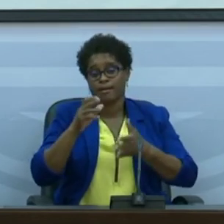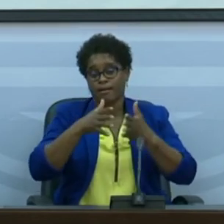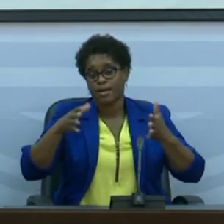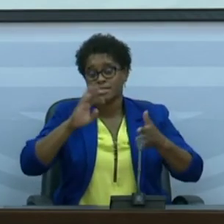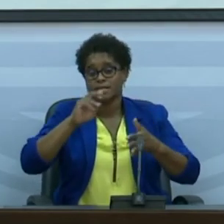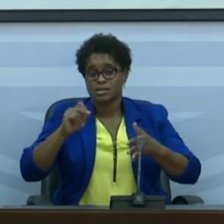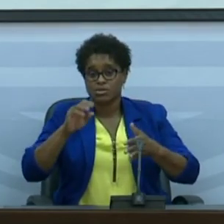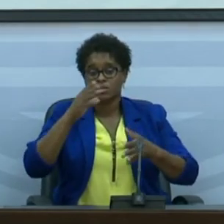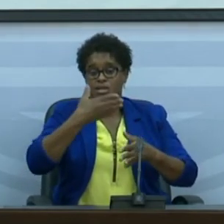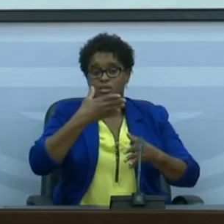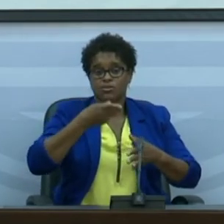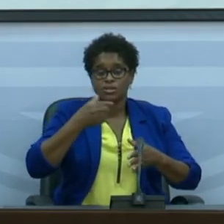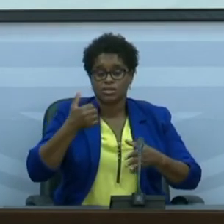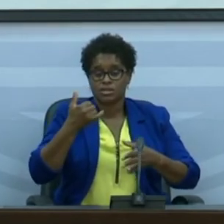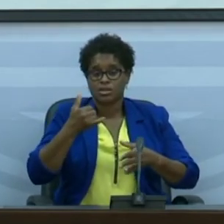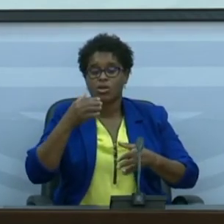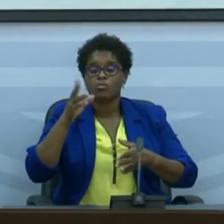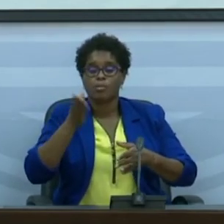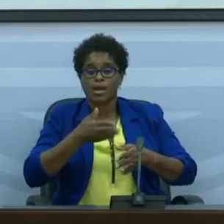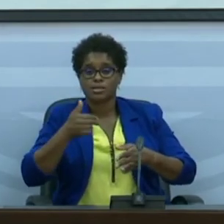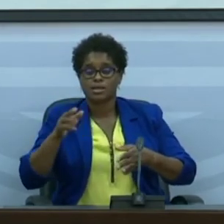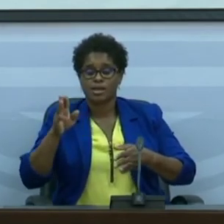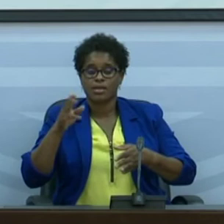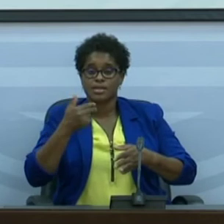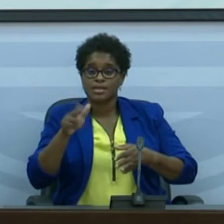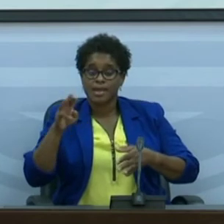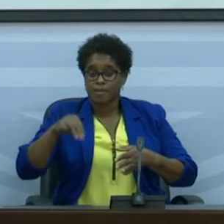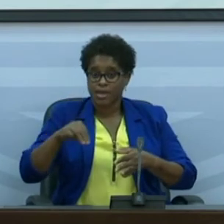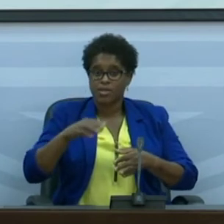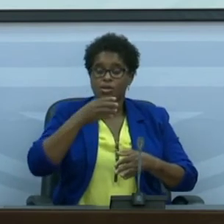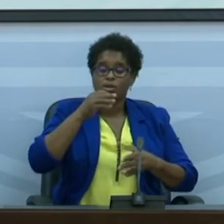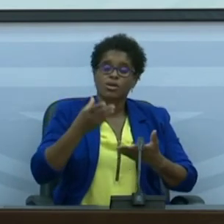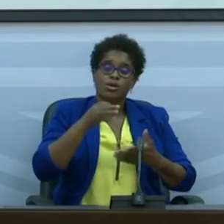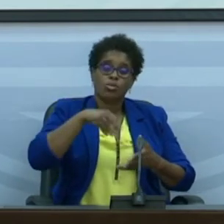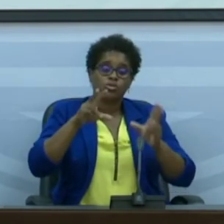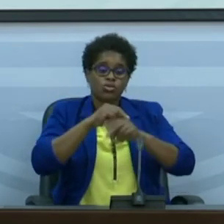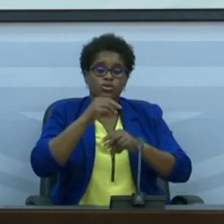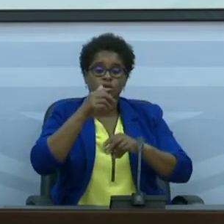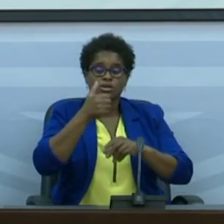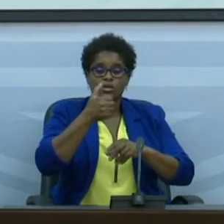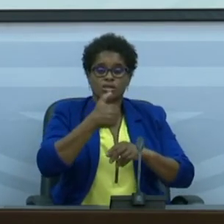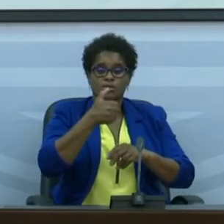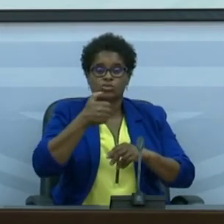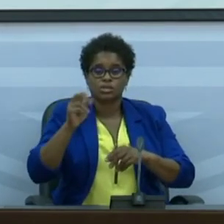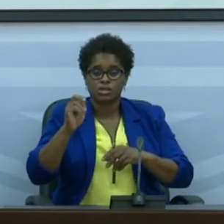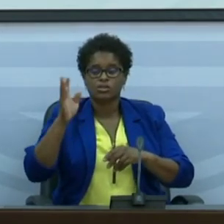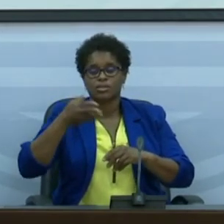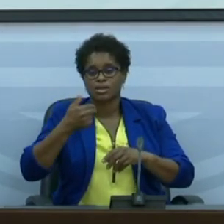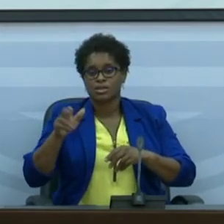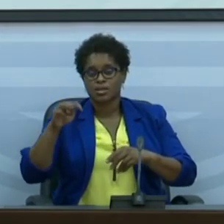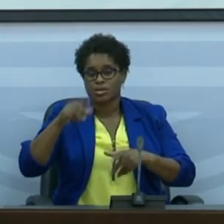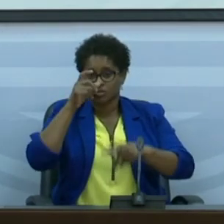por 100 mil habitantes Porto Novo com 353 por 100 mil habitantes Ribeira Brava em São Nicolau que tem